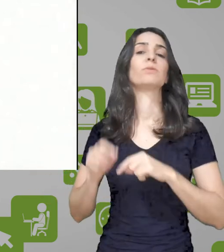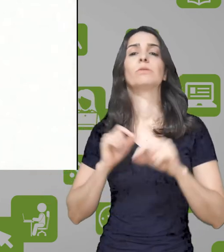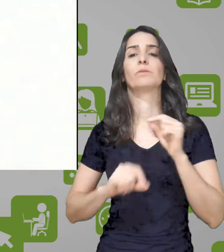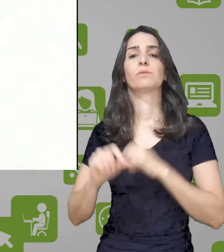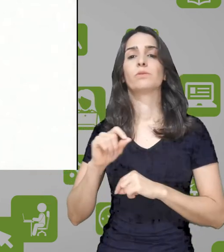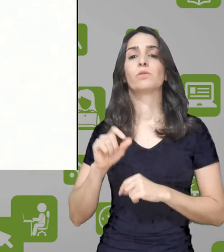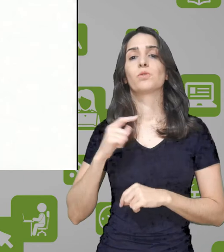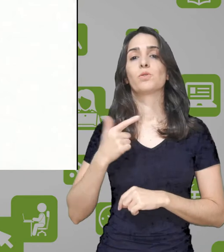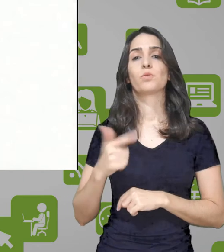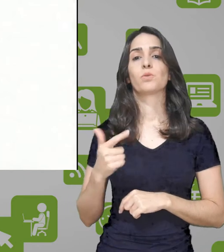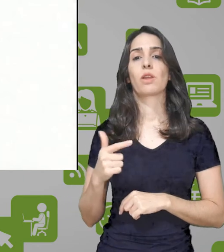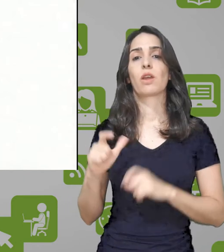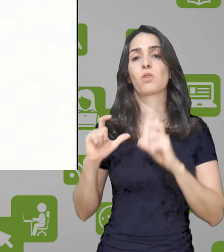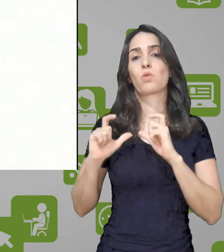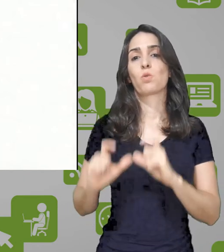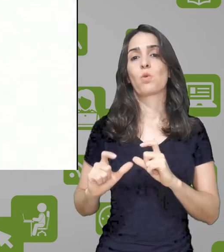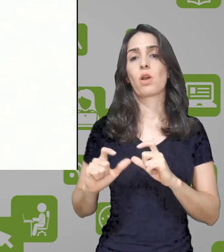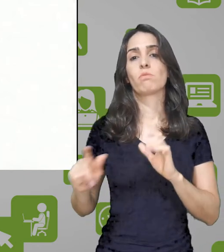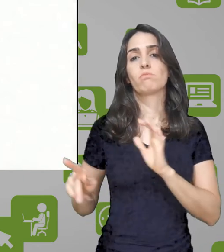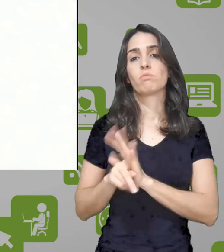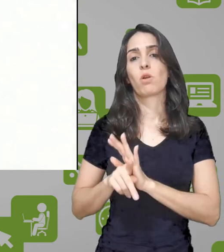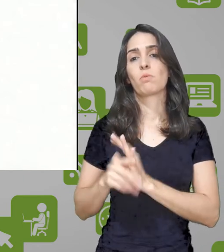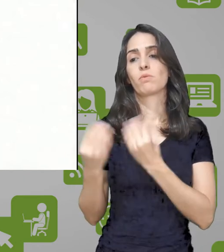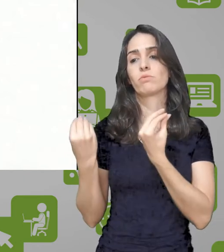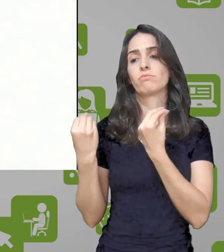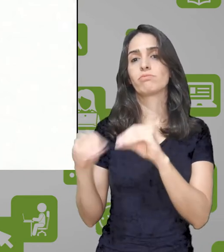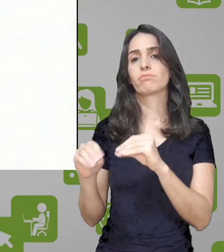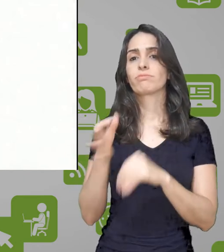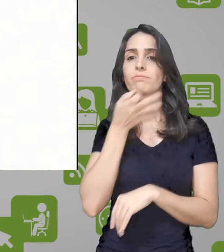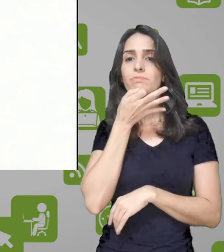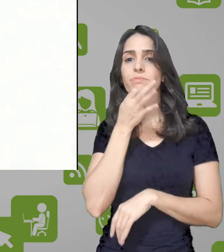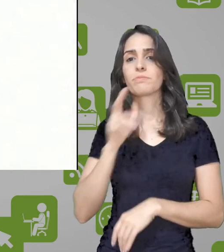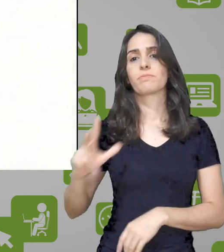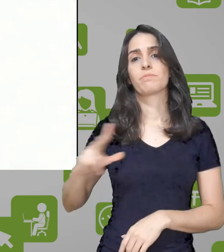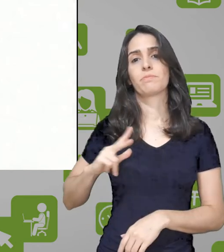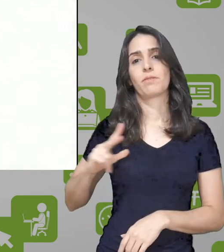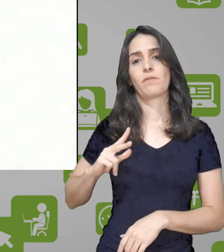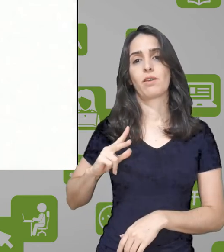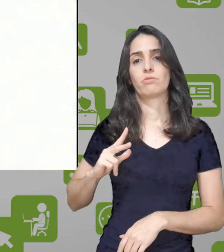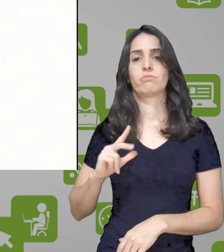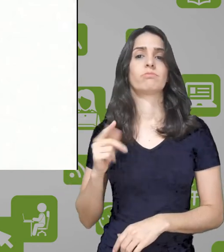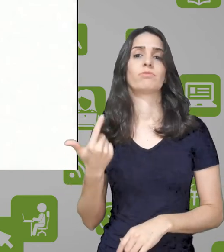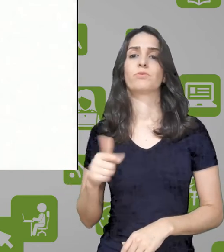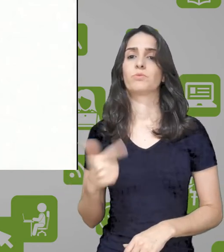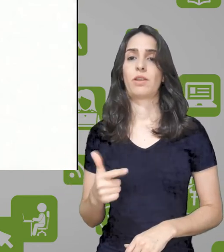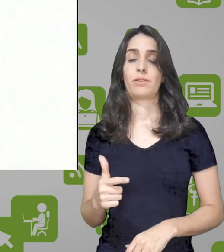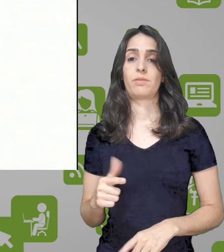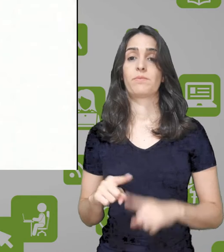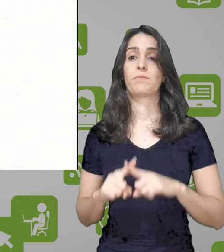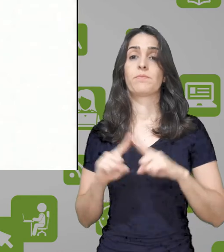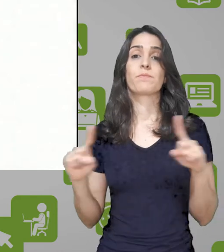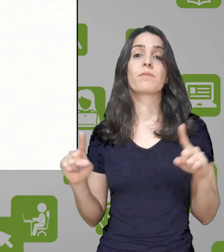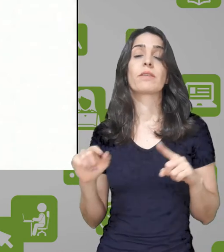possui um espaço para feedback privado para o aluno. Então, se for